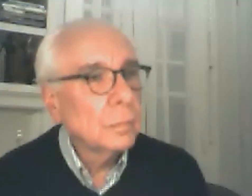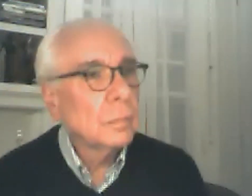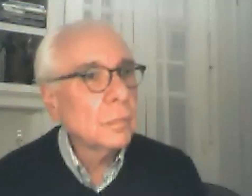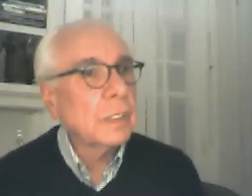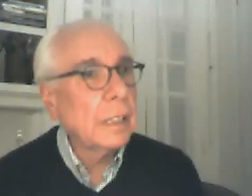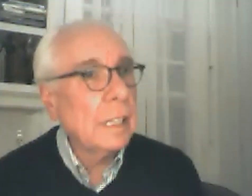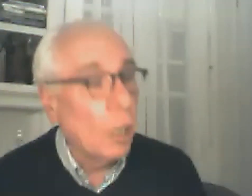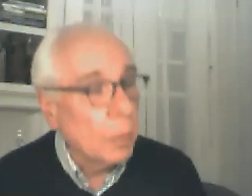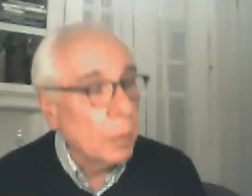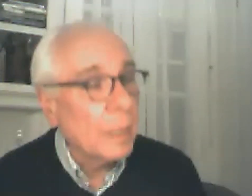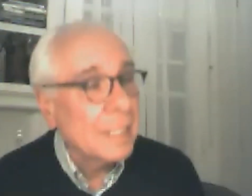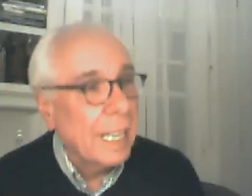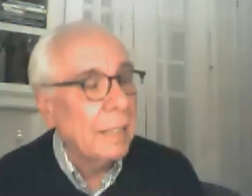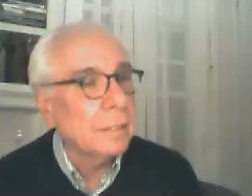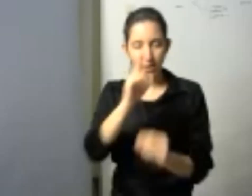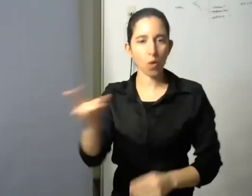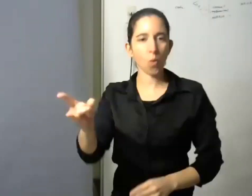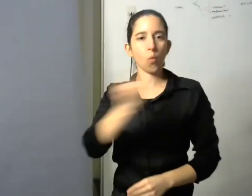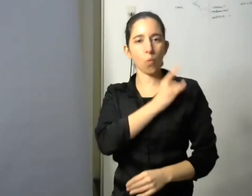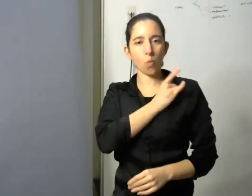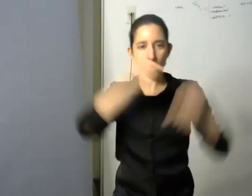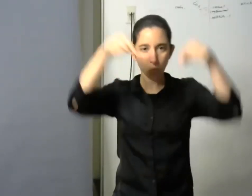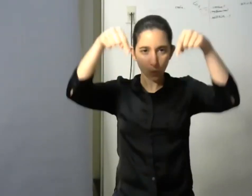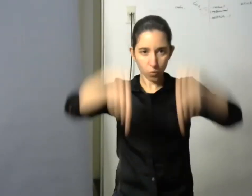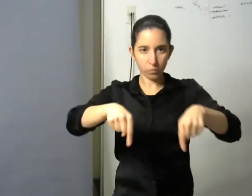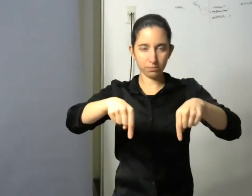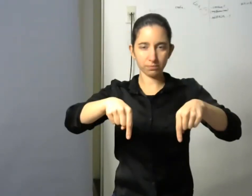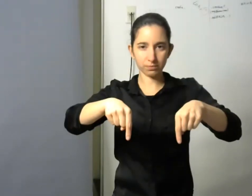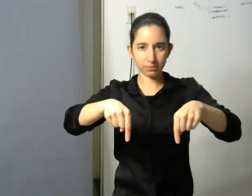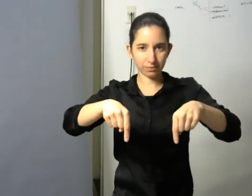la universidad tiene muchas asignaturas pendientes